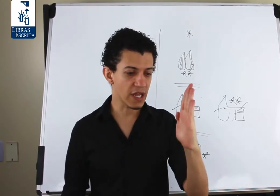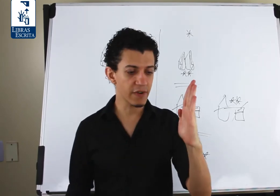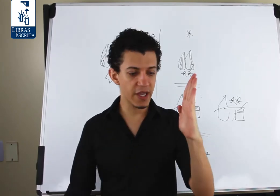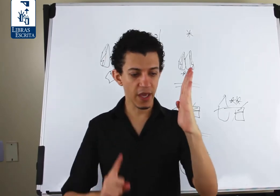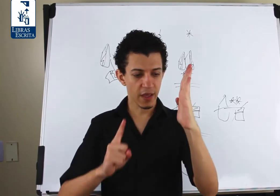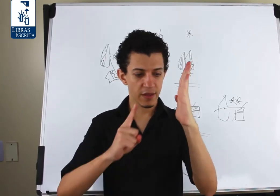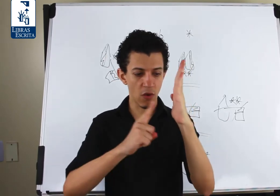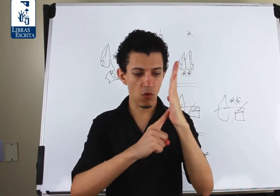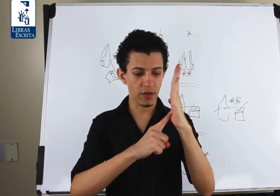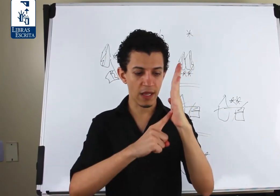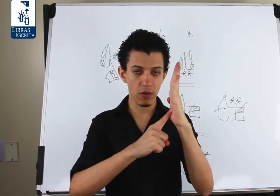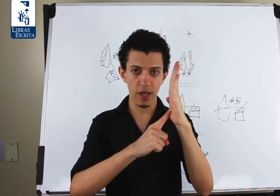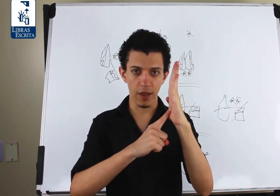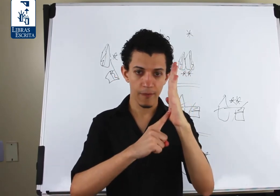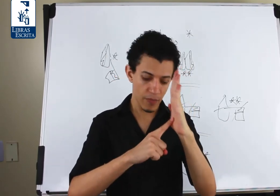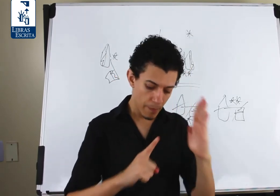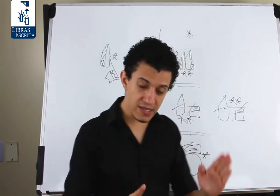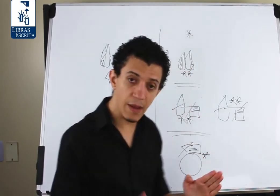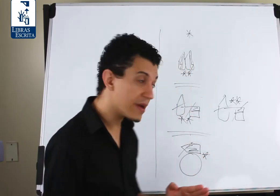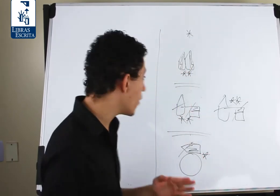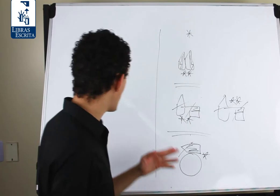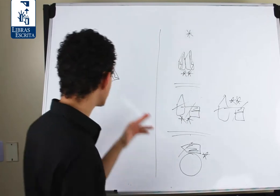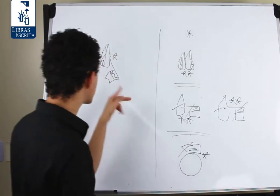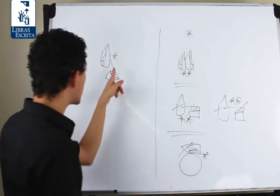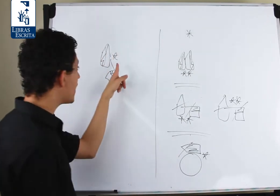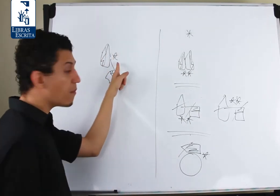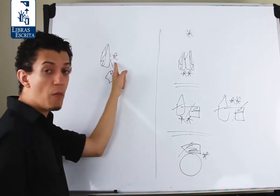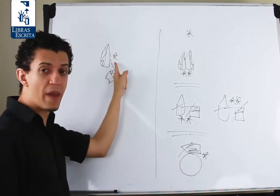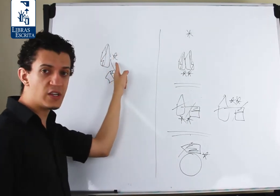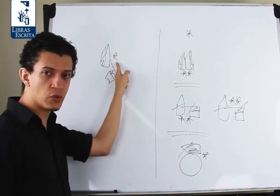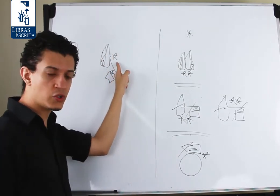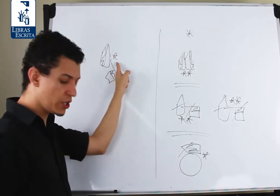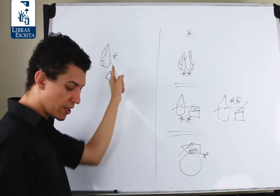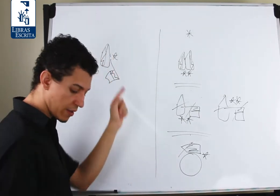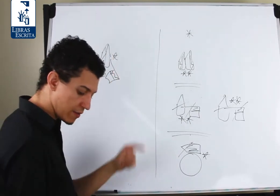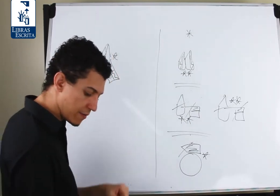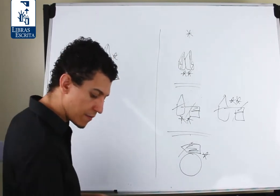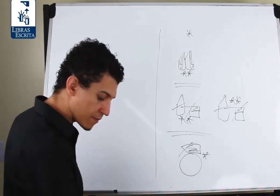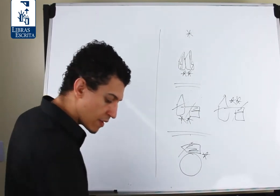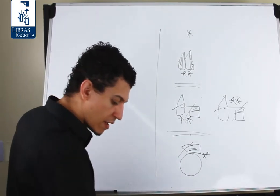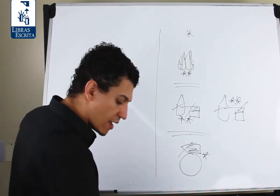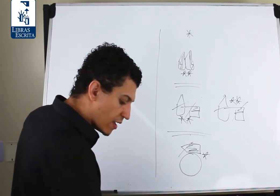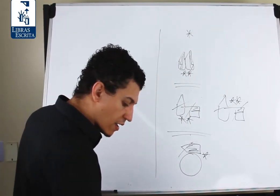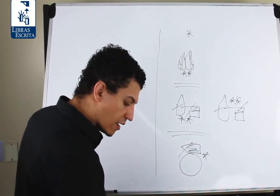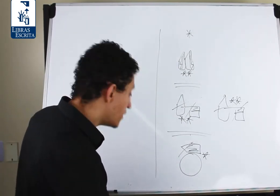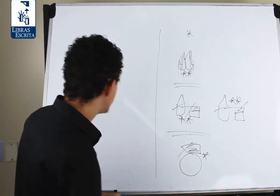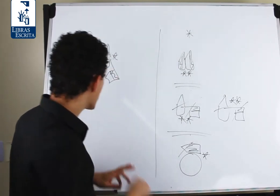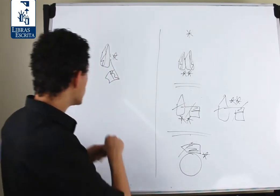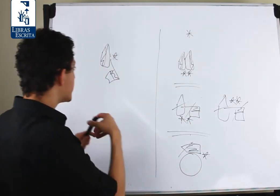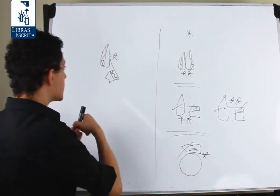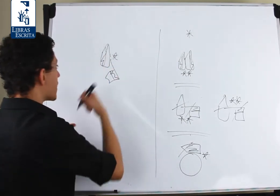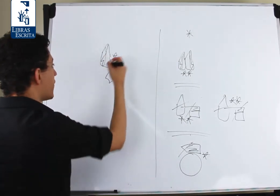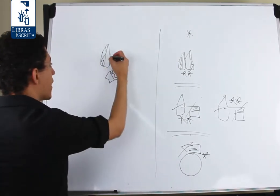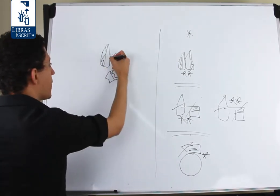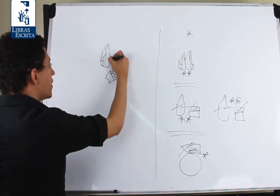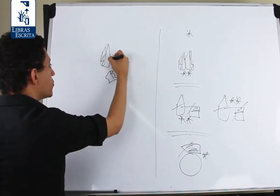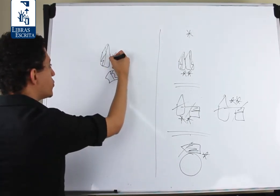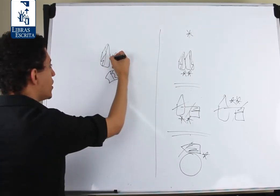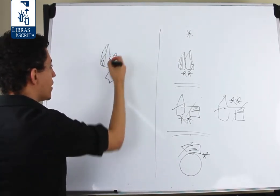estava aqui, tem um contato aqui. Perceba que eu posso escrever a mão bem juntinha. Se eu consigo escrever ela bem juntinha,